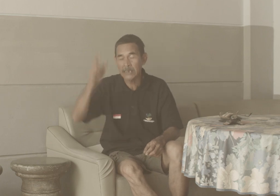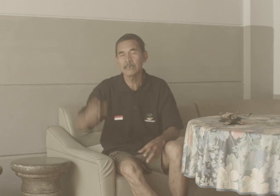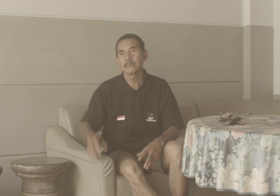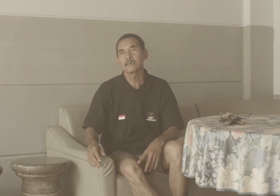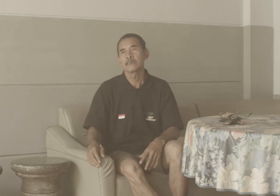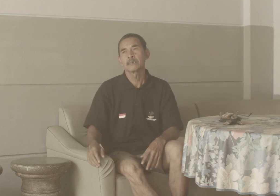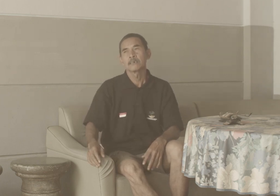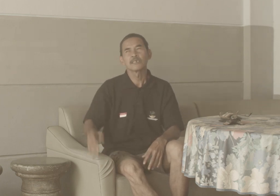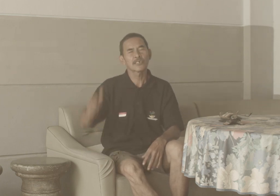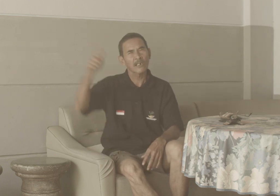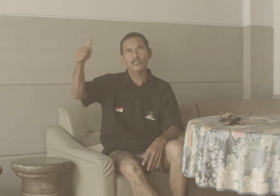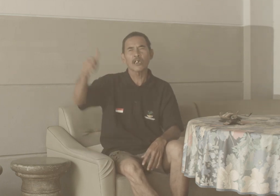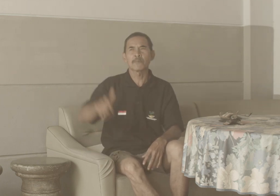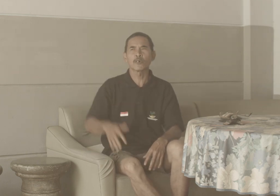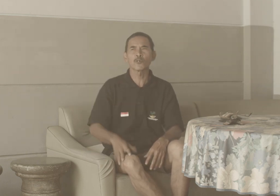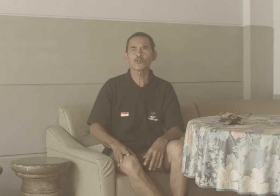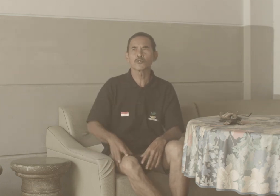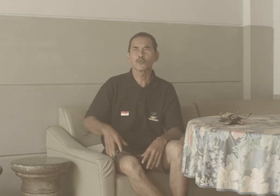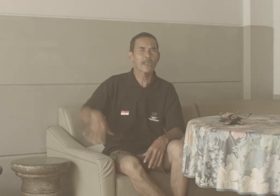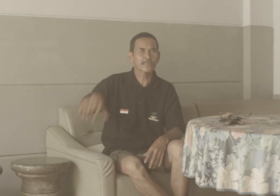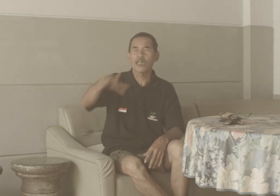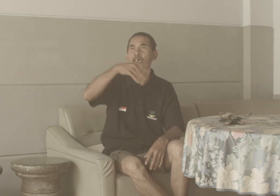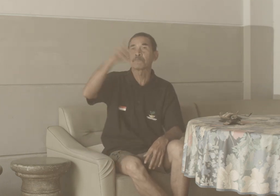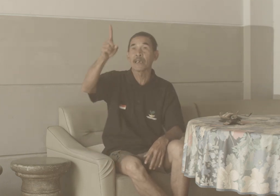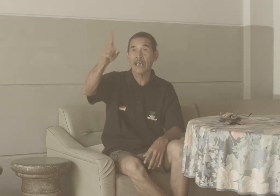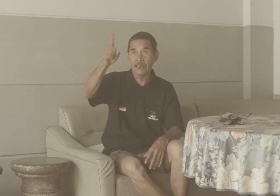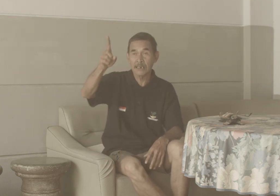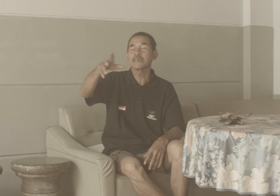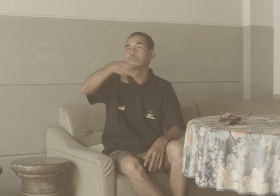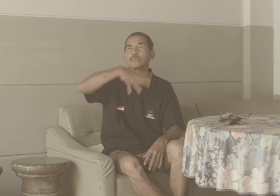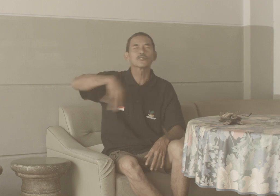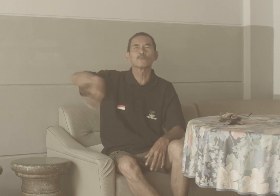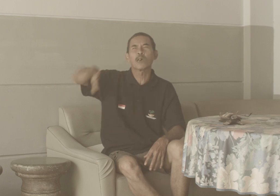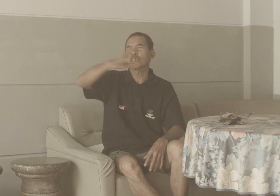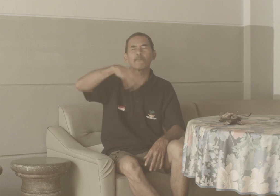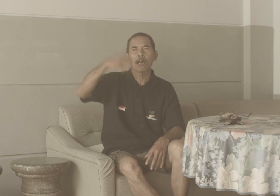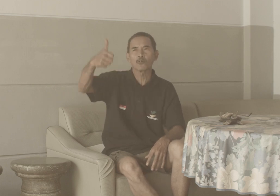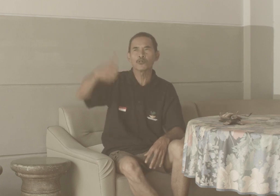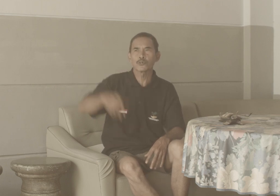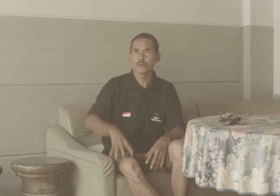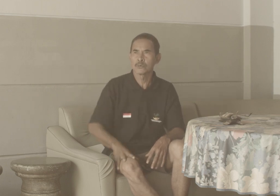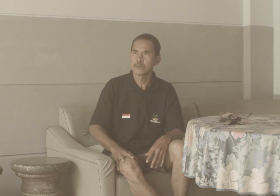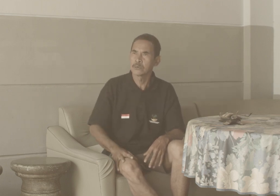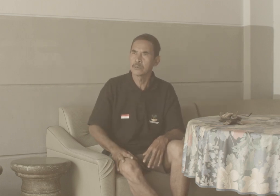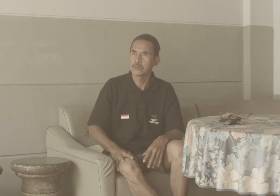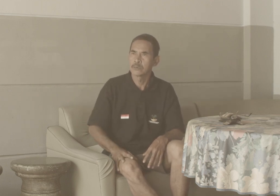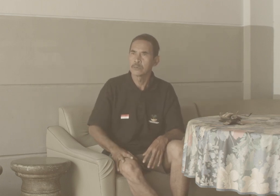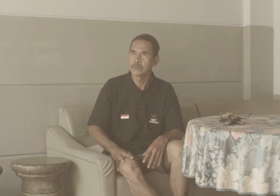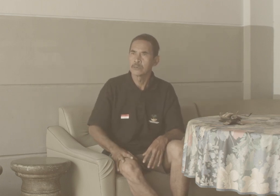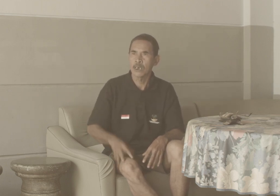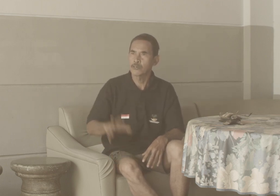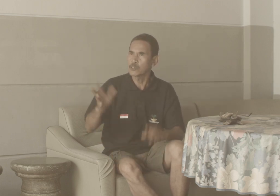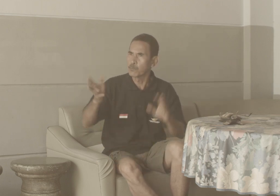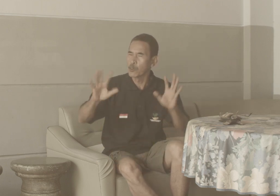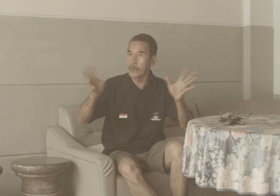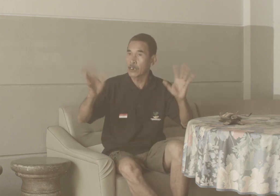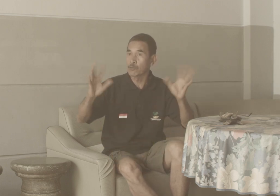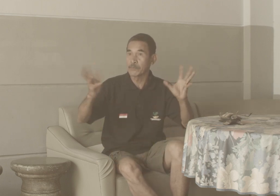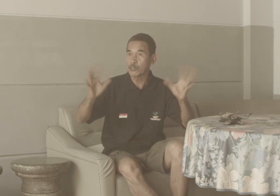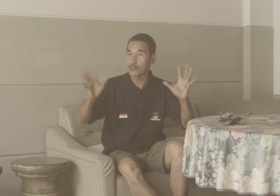Disana sangat bagus Masyarakat Bengkala Semuanya bagus Waktu itu Waktu ada Tulibisu